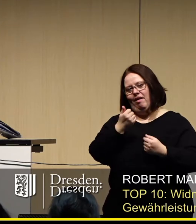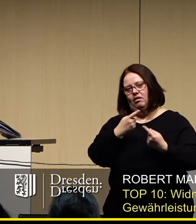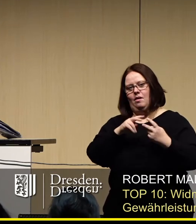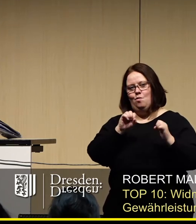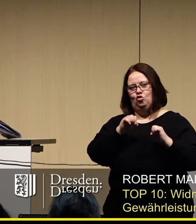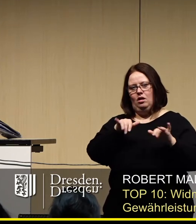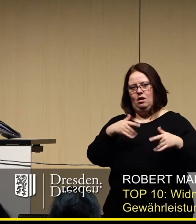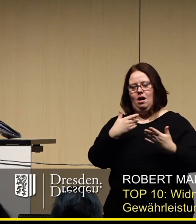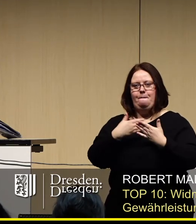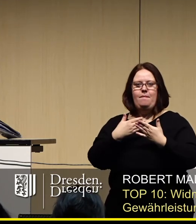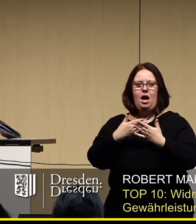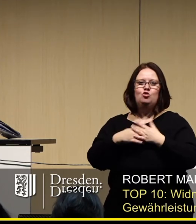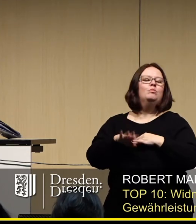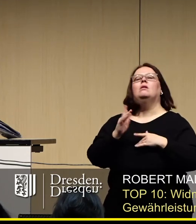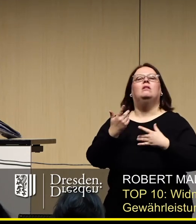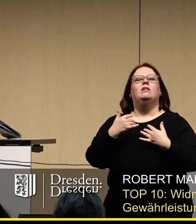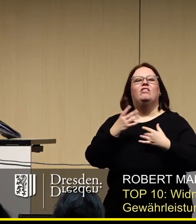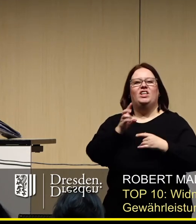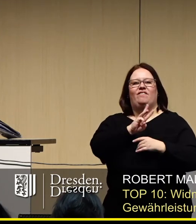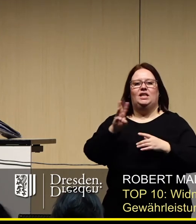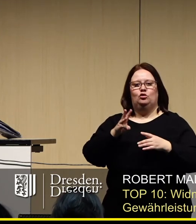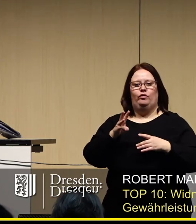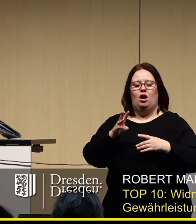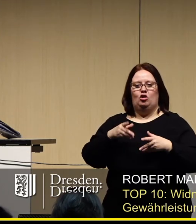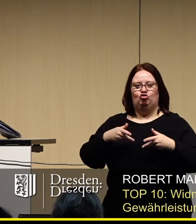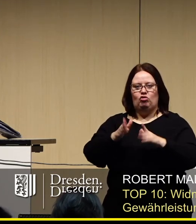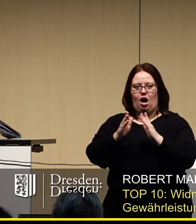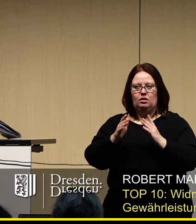gegeben, wenn ich da denke an eine Variante über die Wilströfer Straße.